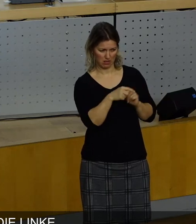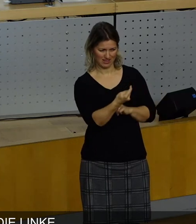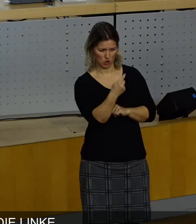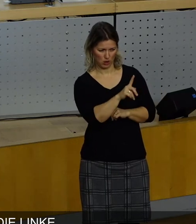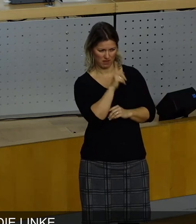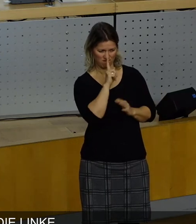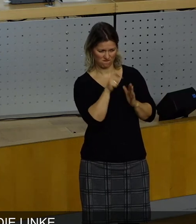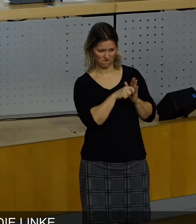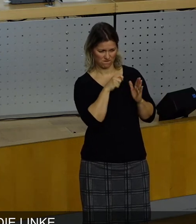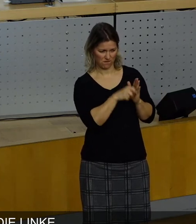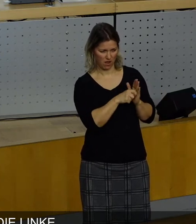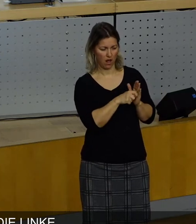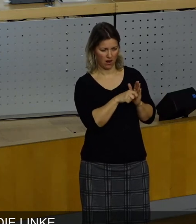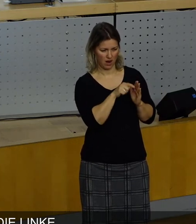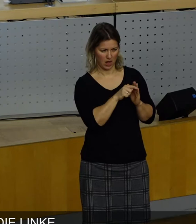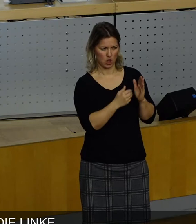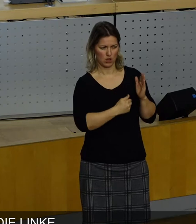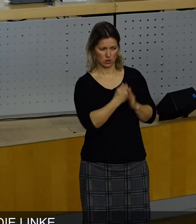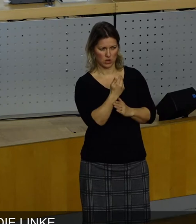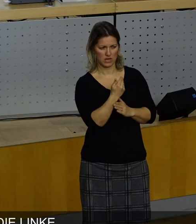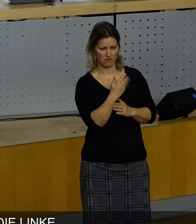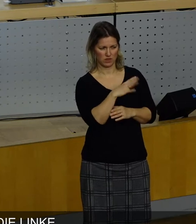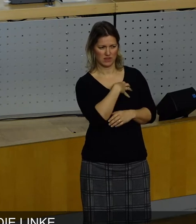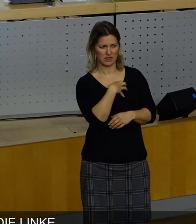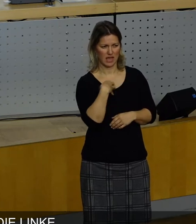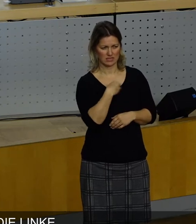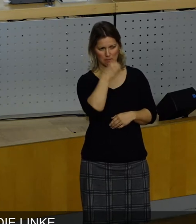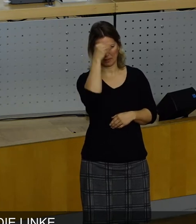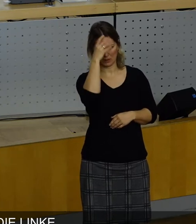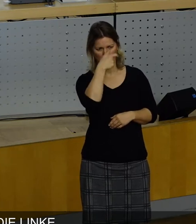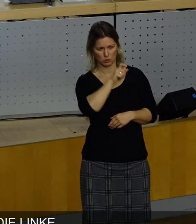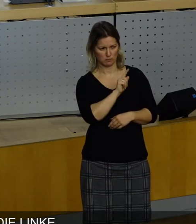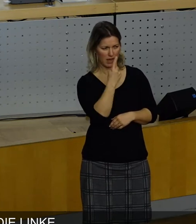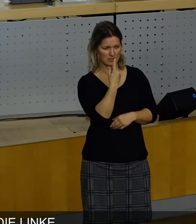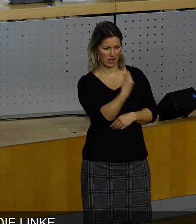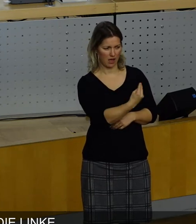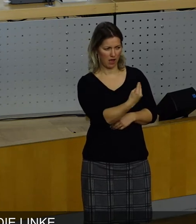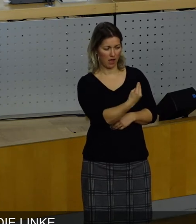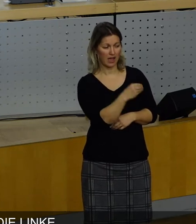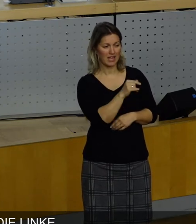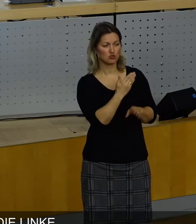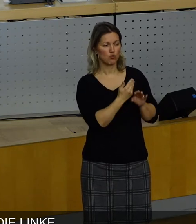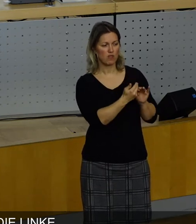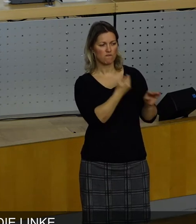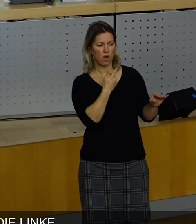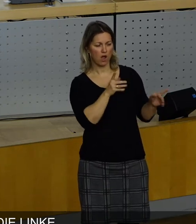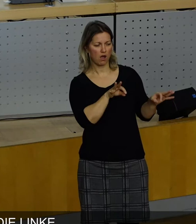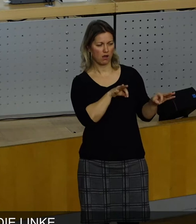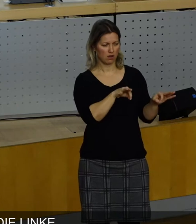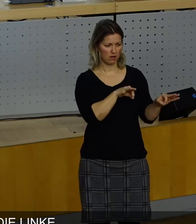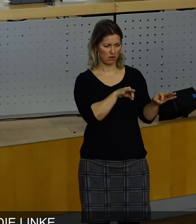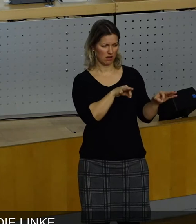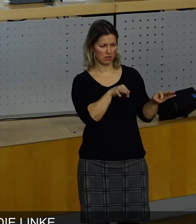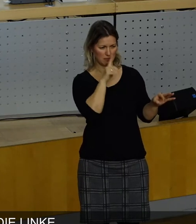oder der Bildungsbürgermeisterin der Landeshauptstadt Dresden bestimmte Weichenstellungen vorgenommen werden, nämlich